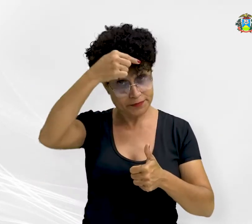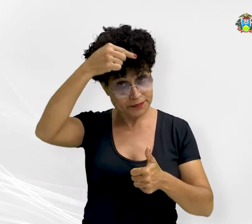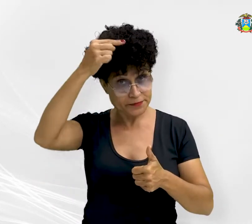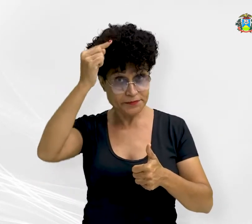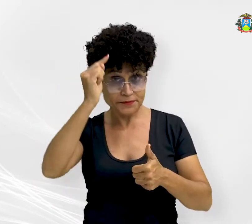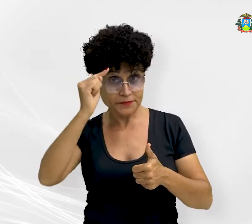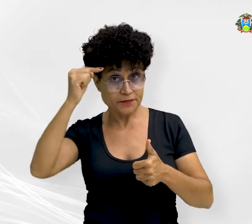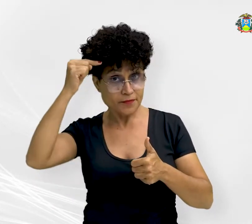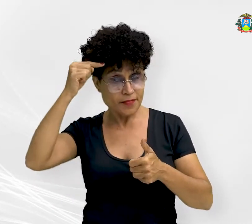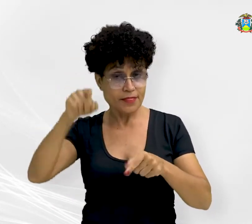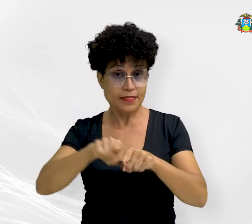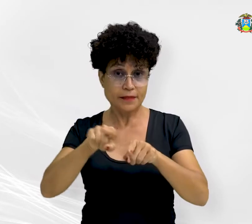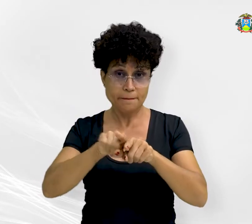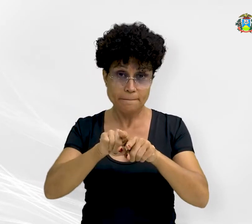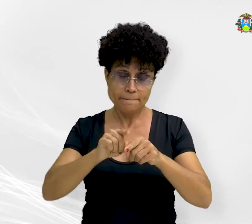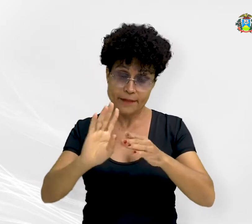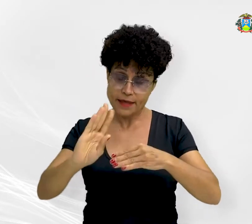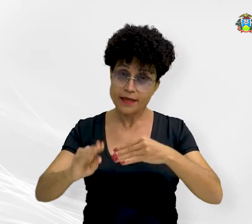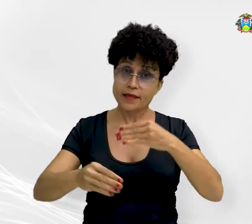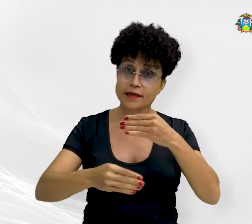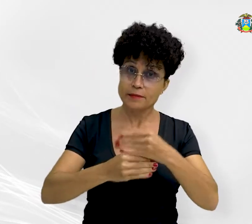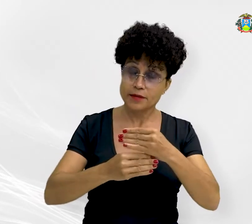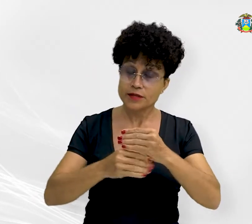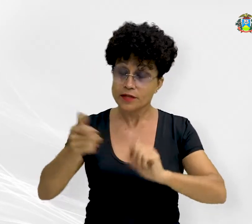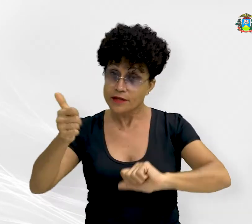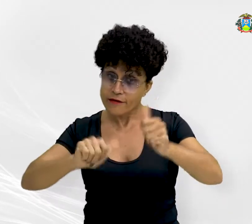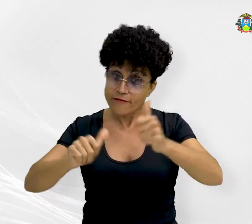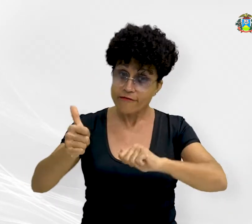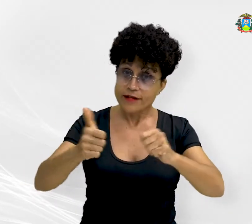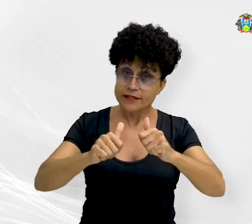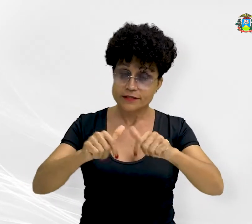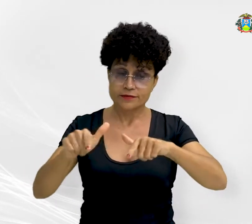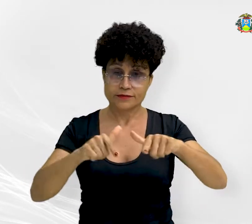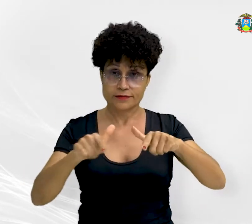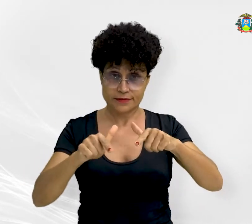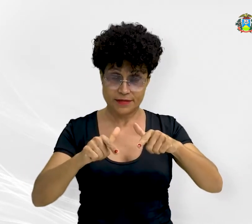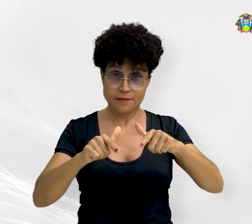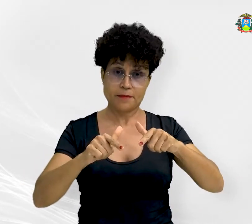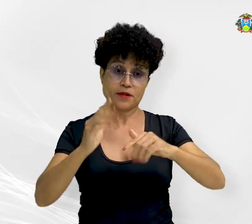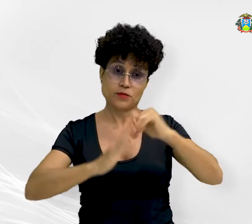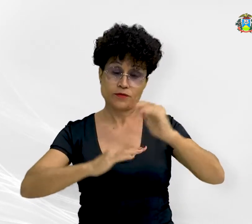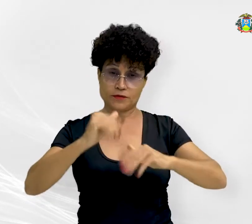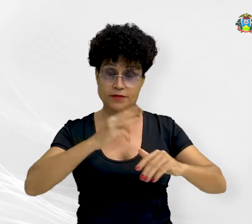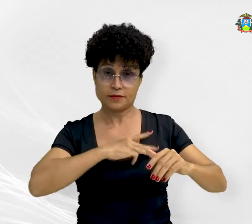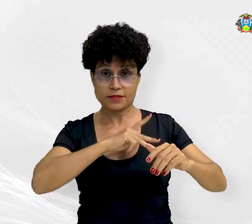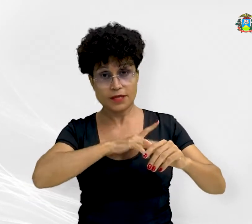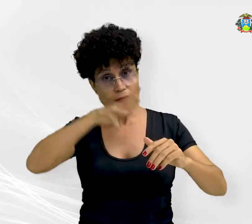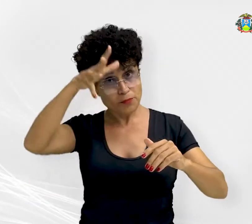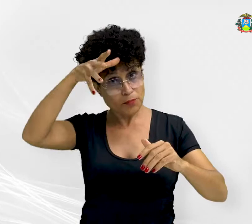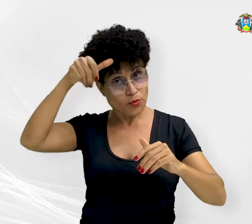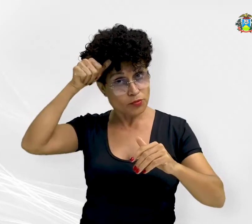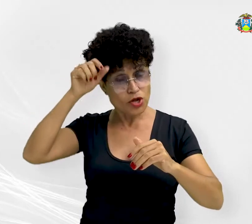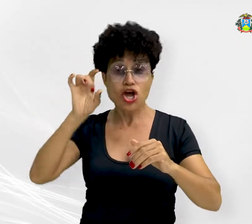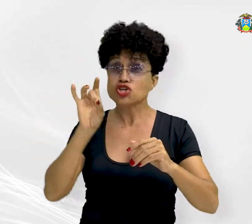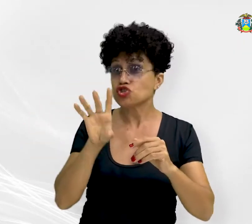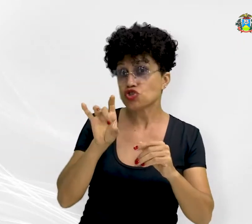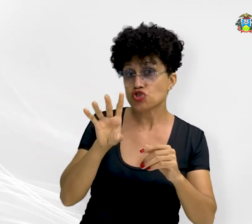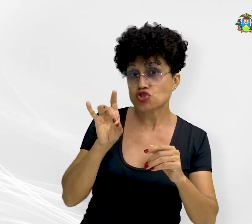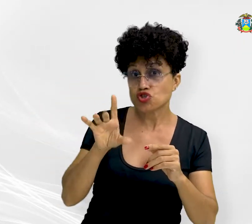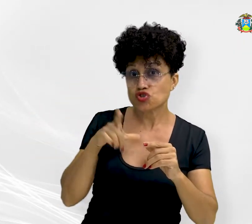Borges Pereira, enfatiza que os critérios de avaliação dos trabalhos dos membros do Ministério Público de Mato Grosso não giram em torno somente